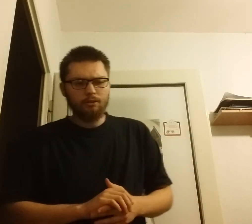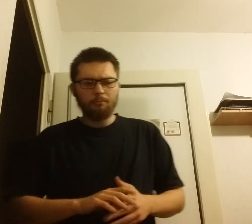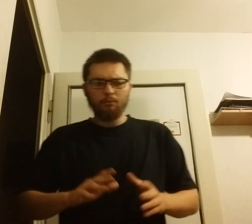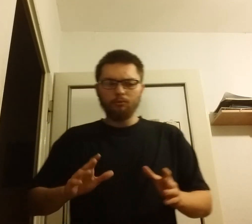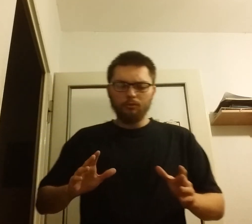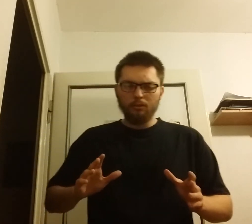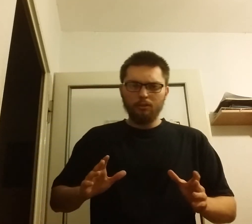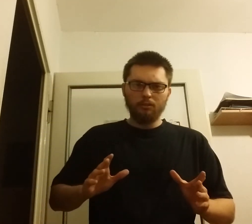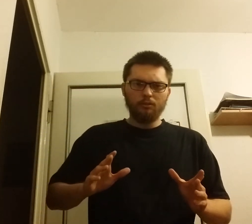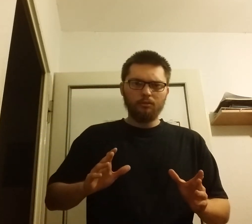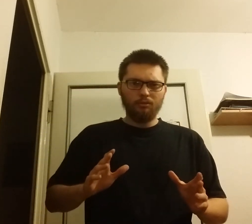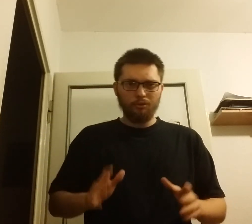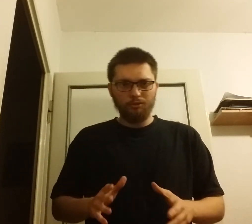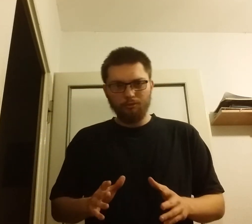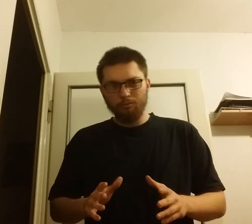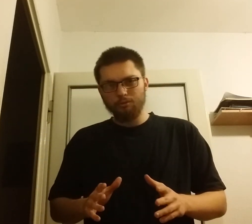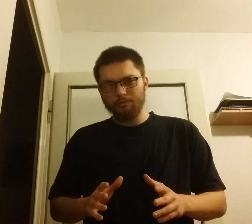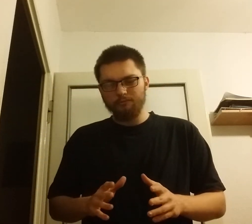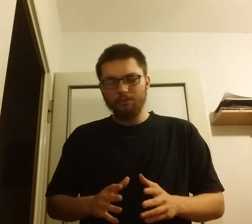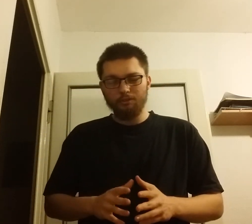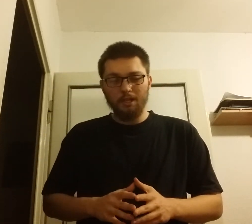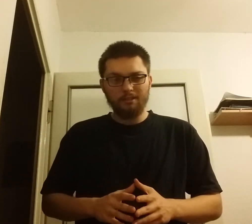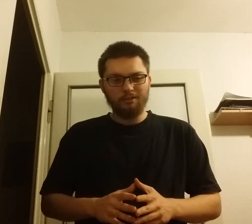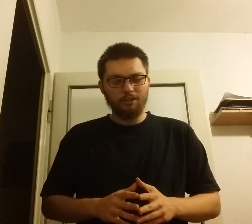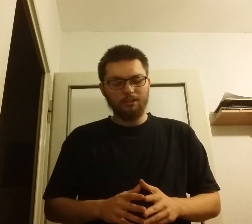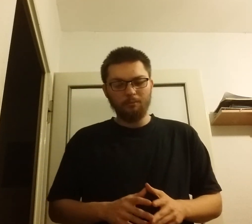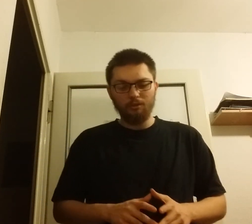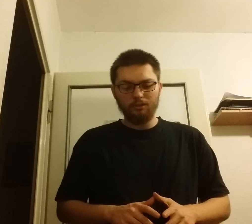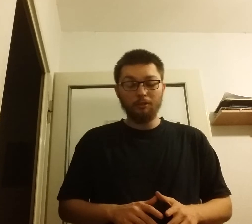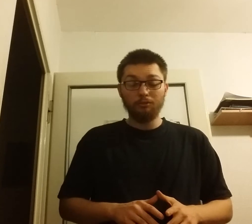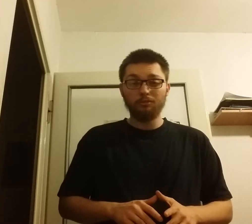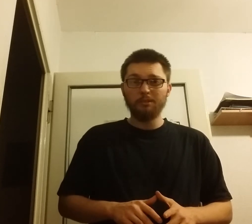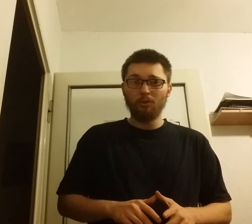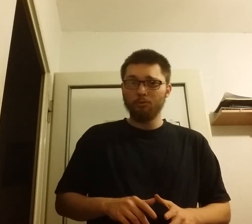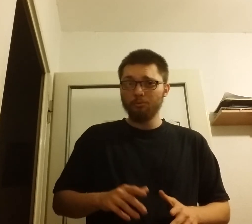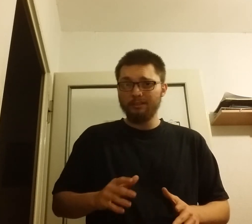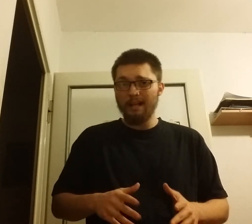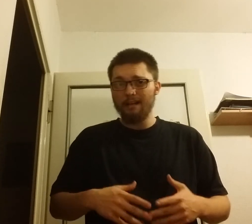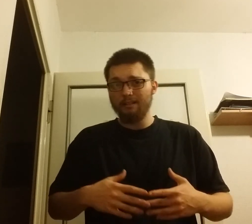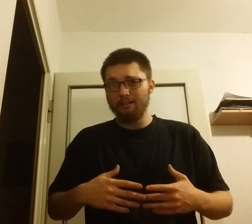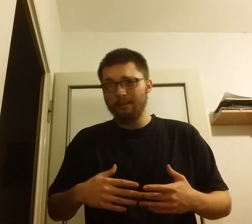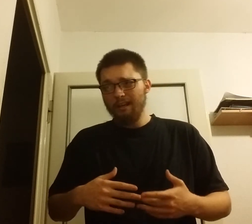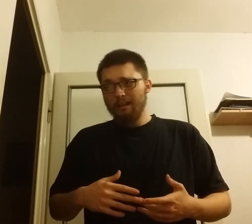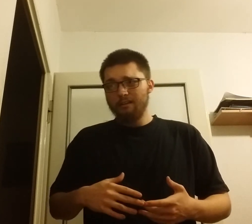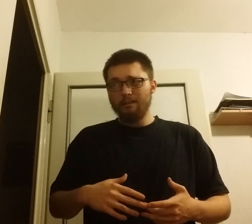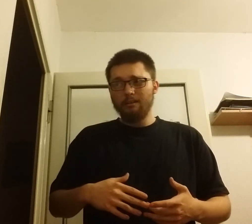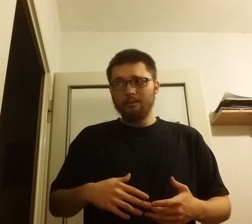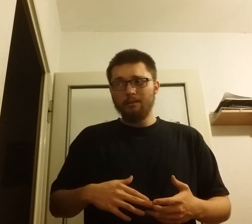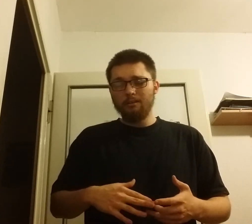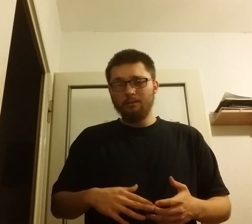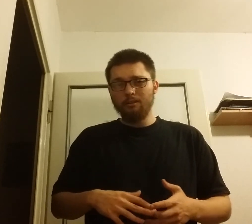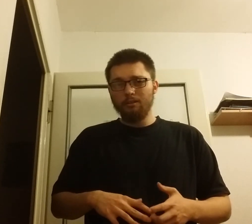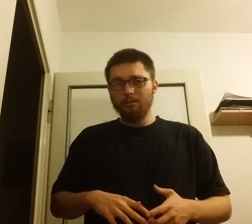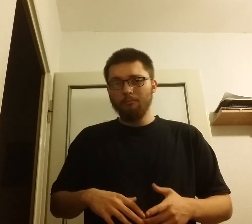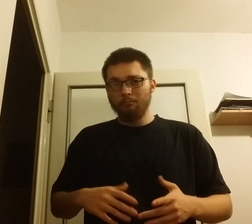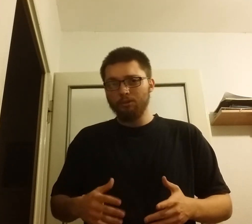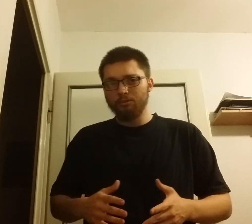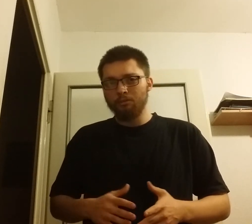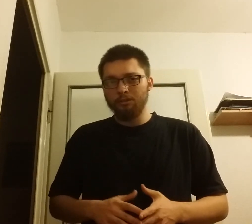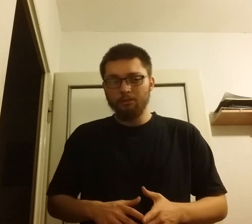że był dość już w 1936 roku stary i mocno nie